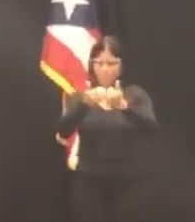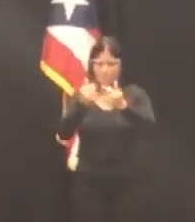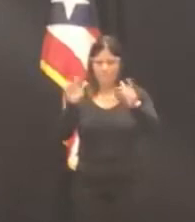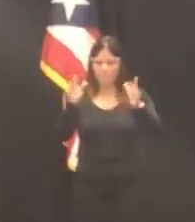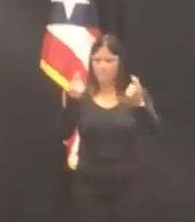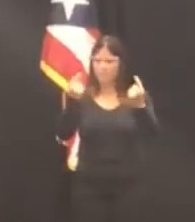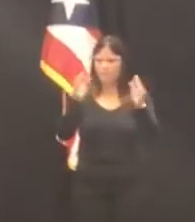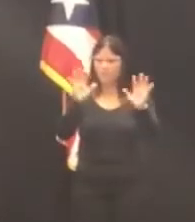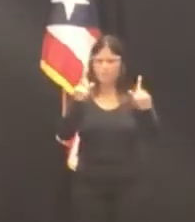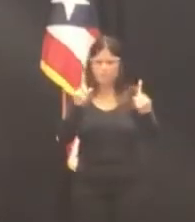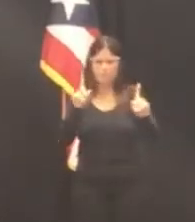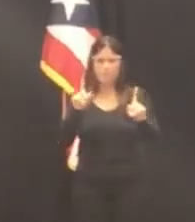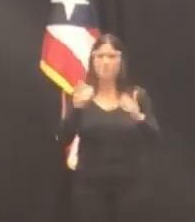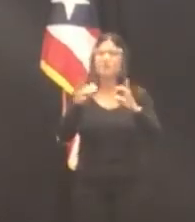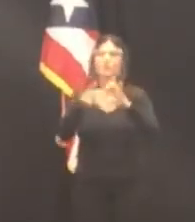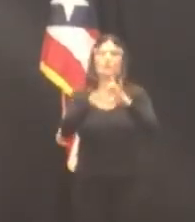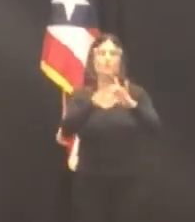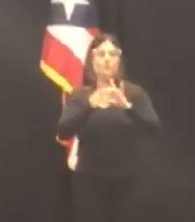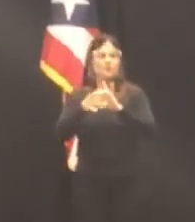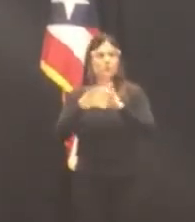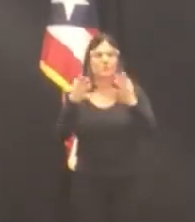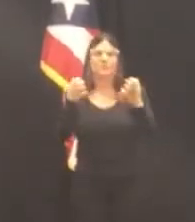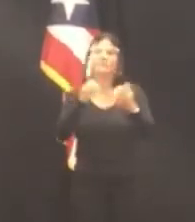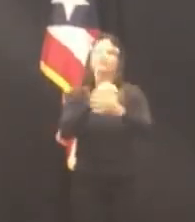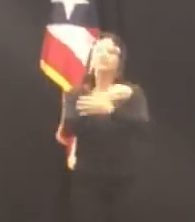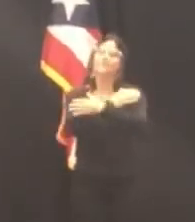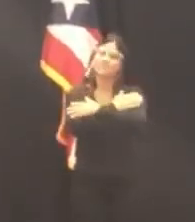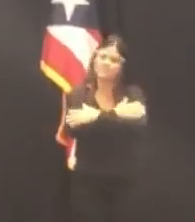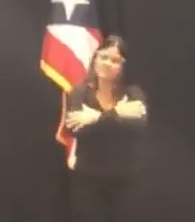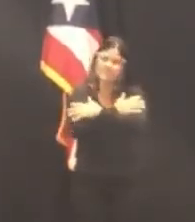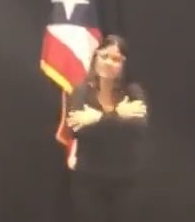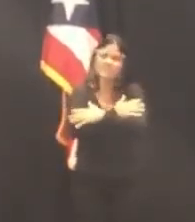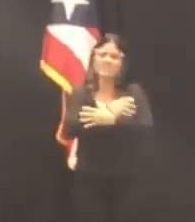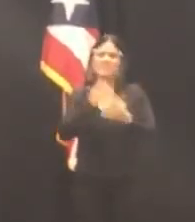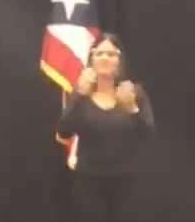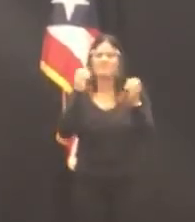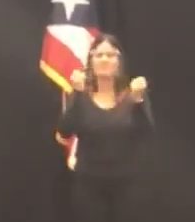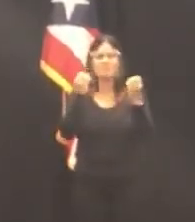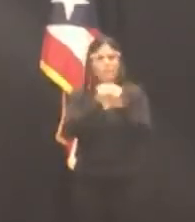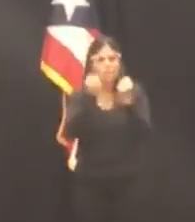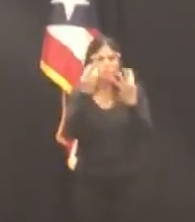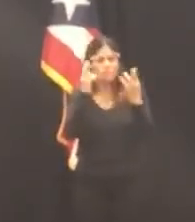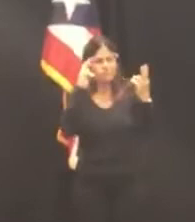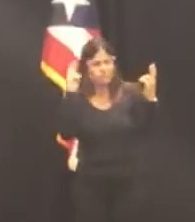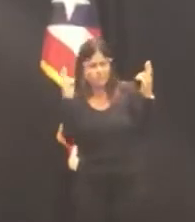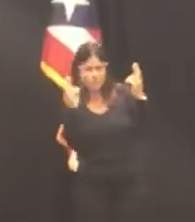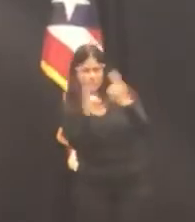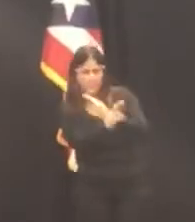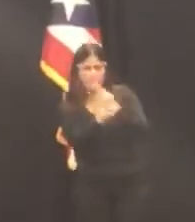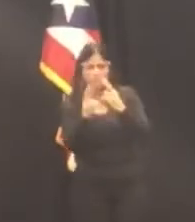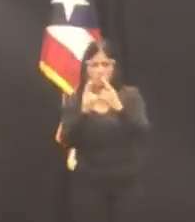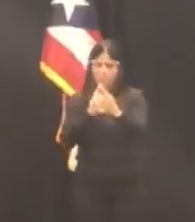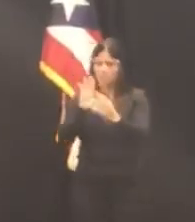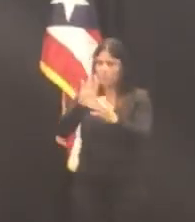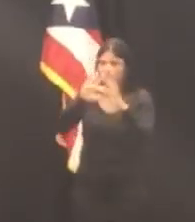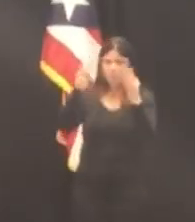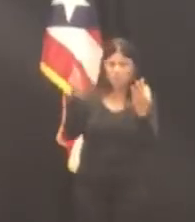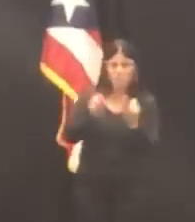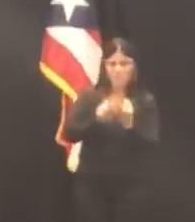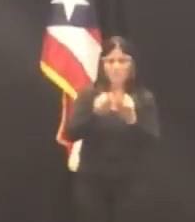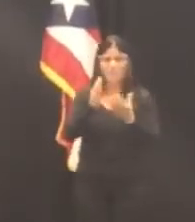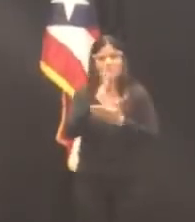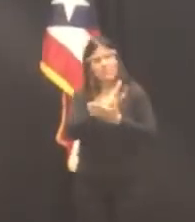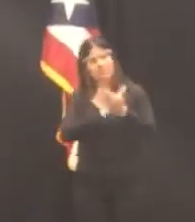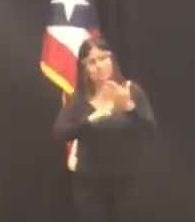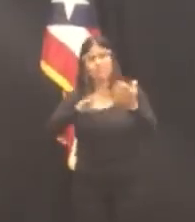abrazo solidario para todas esas personas que han perdido un ser querido como resultado del COVID.